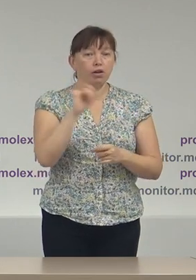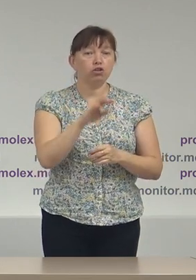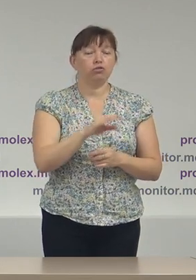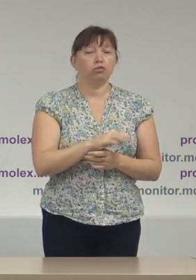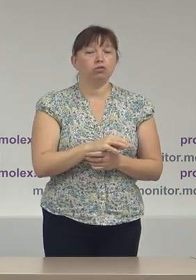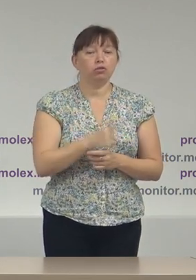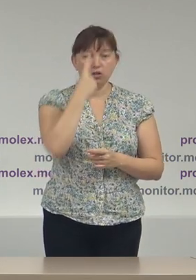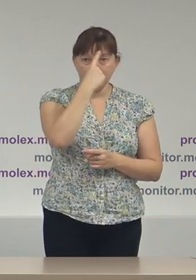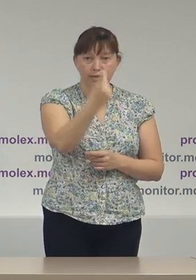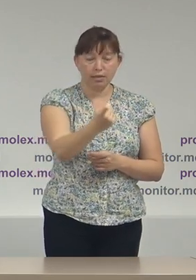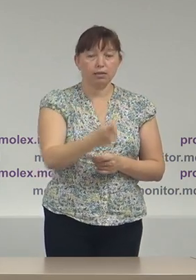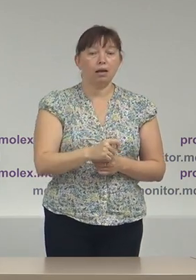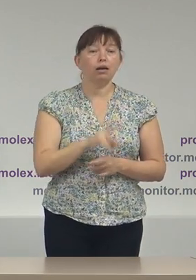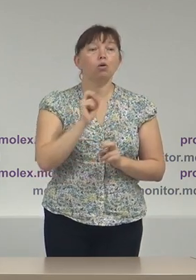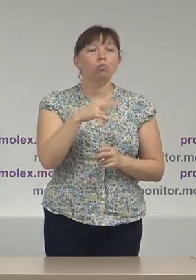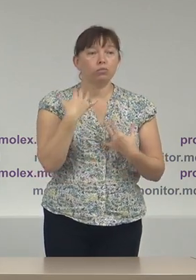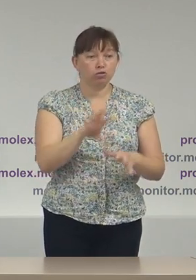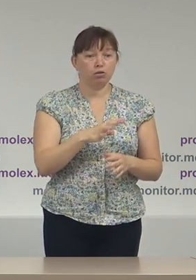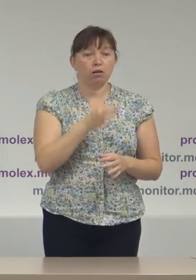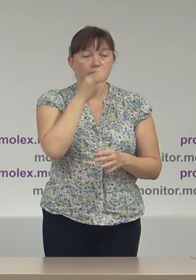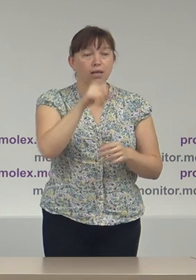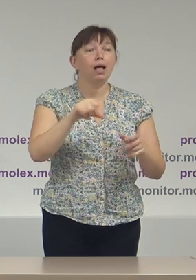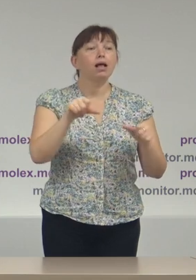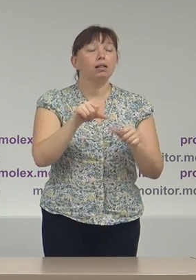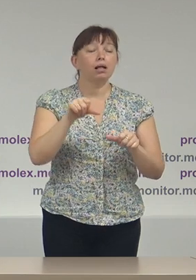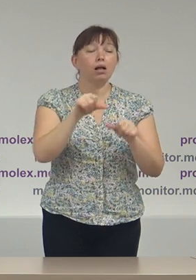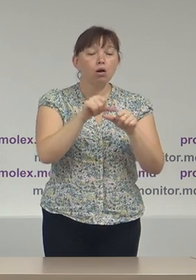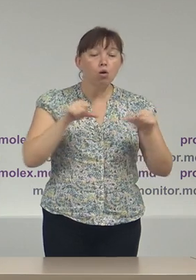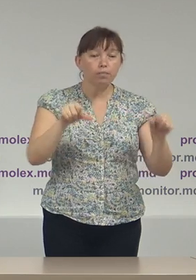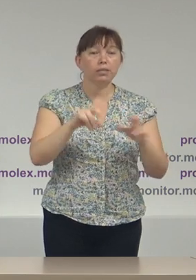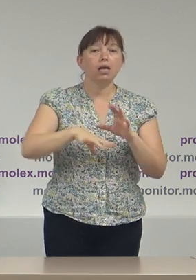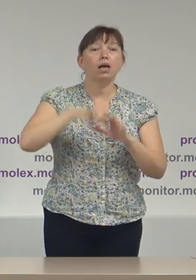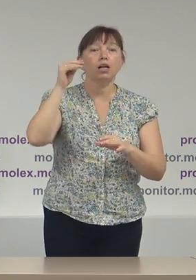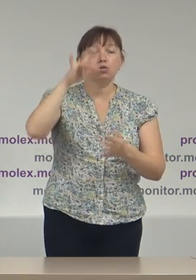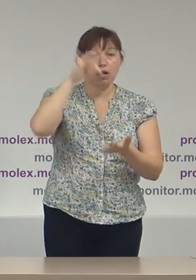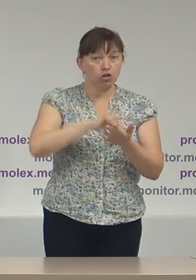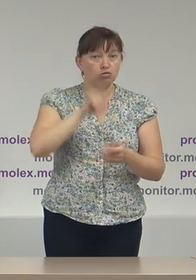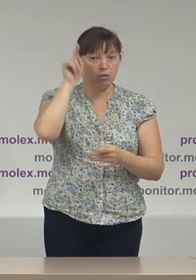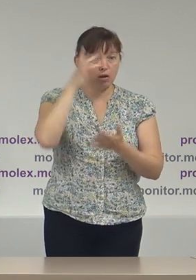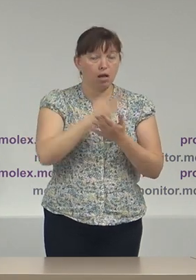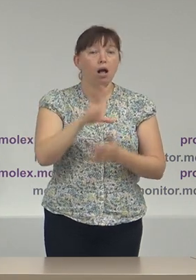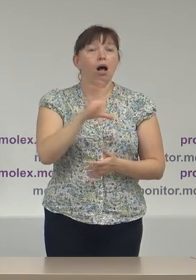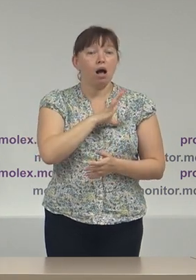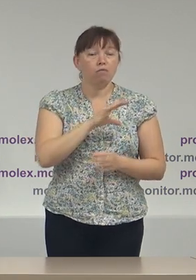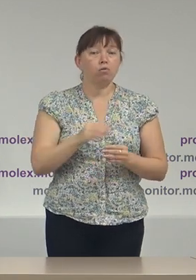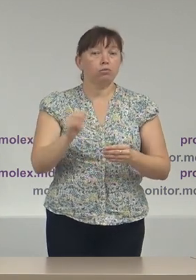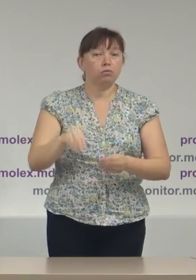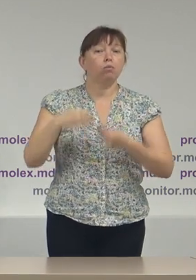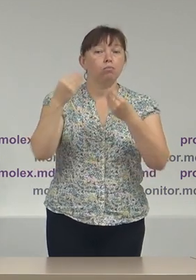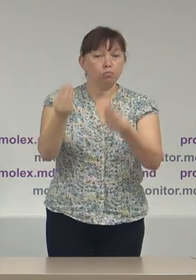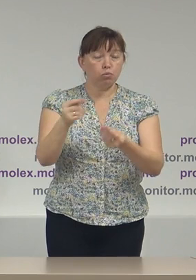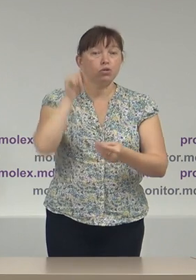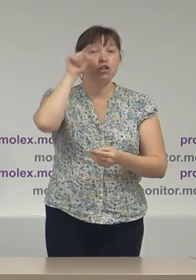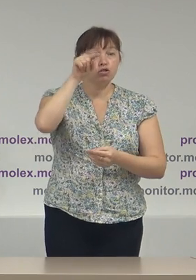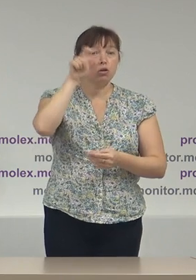cum am menționat din start, membrelor Comisiei Electorale Centrale, el a fost pus la dispoziție